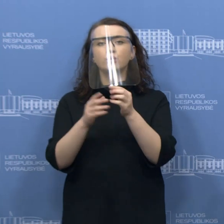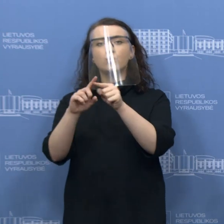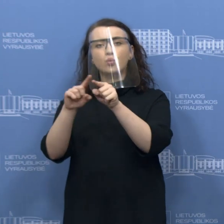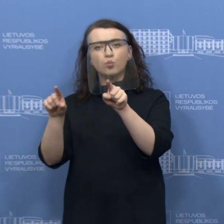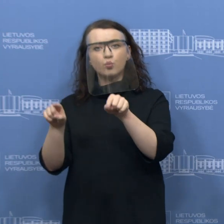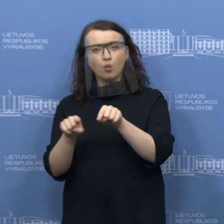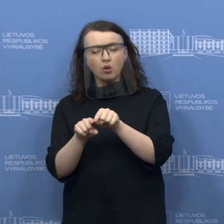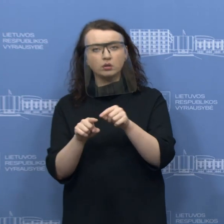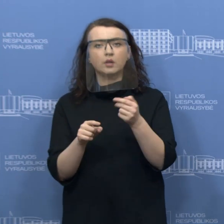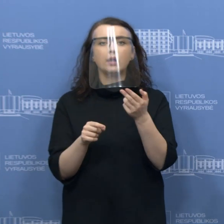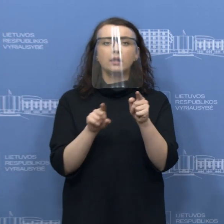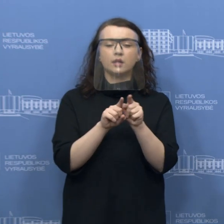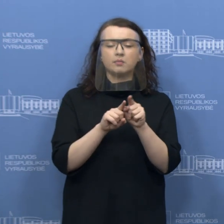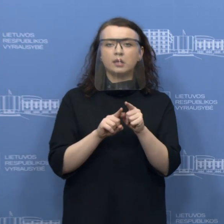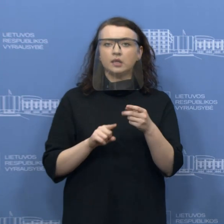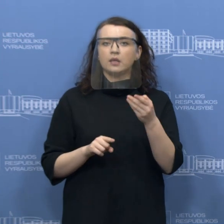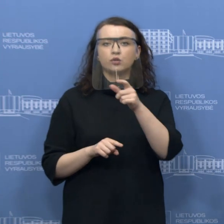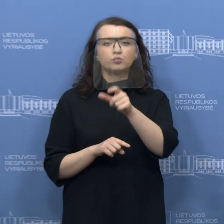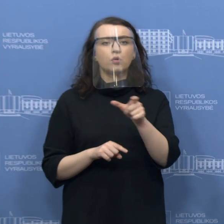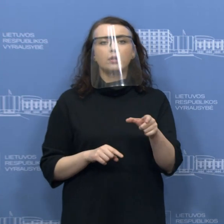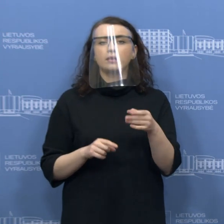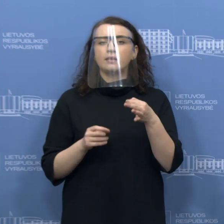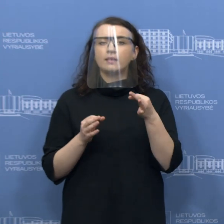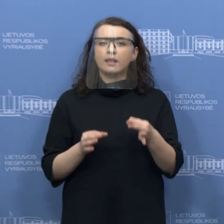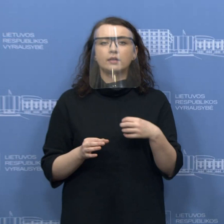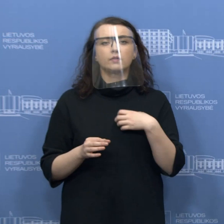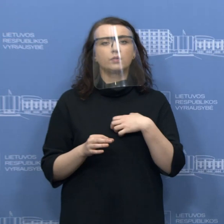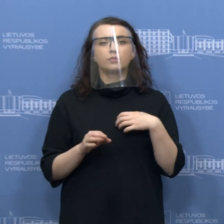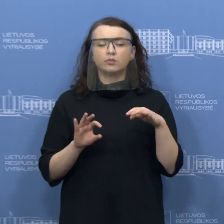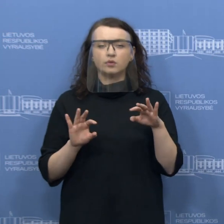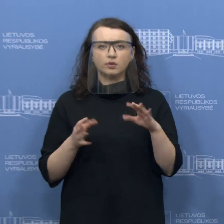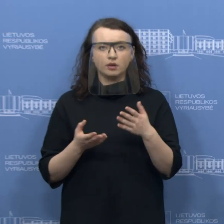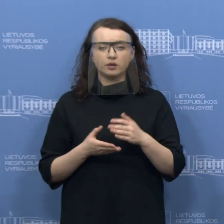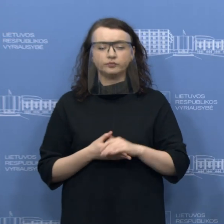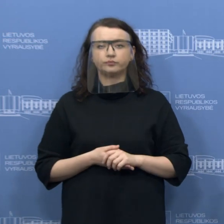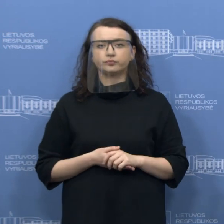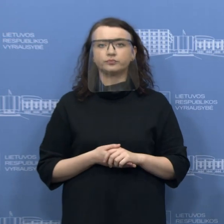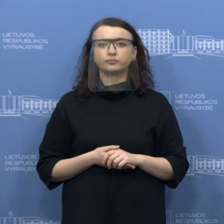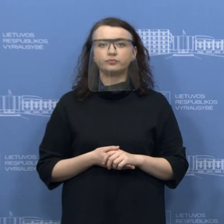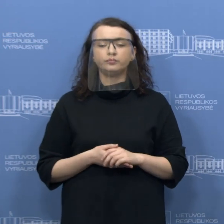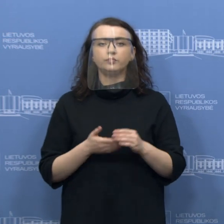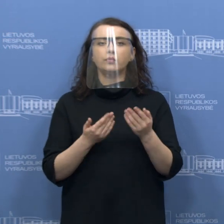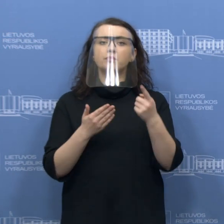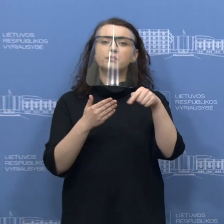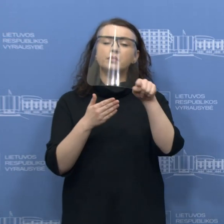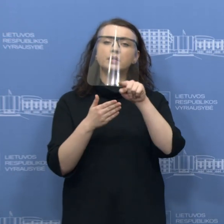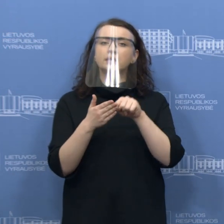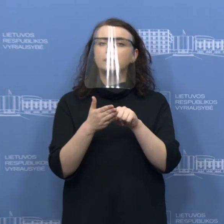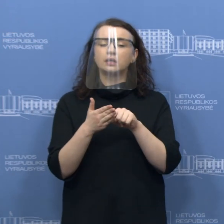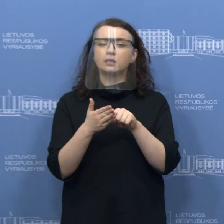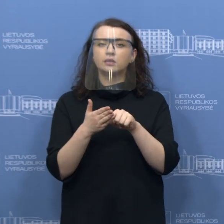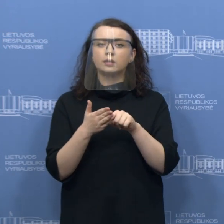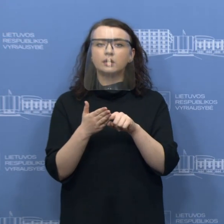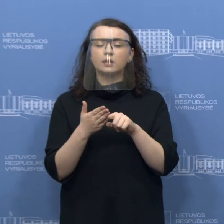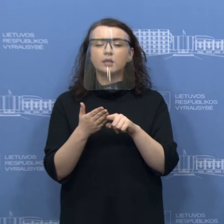jos neeliminuoja vartotojų teisės atsisakyti sutarties ir atgauti pinigus. Klausimas yra tik toks, kada